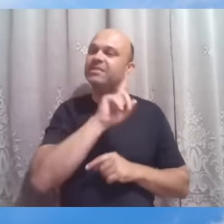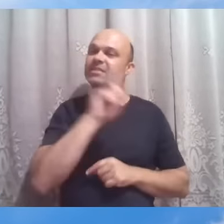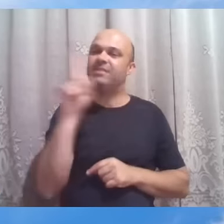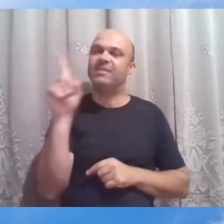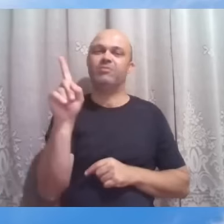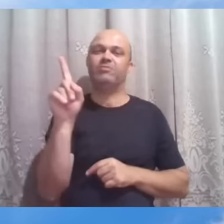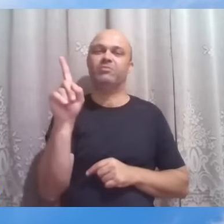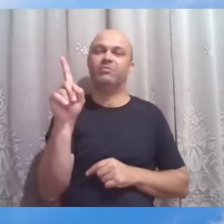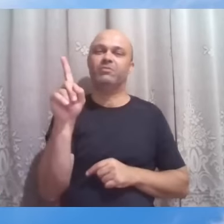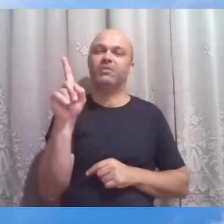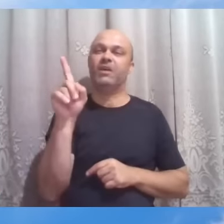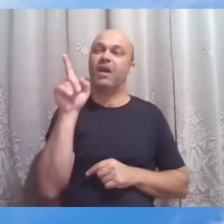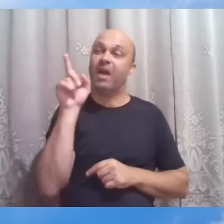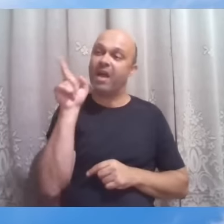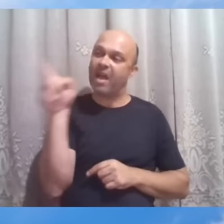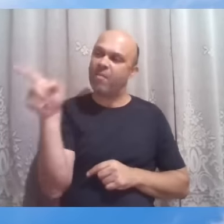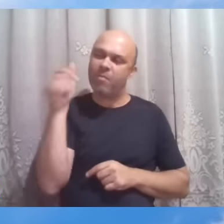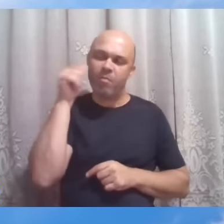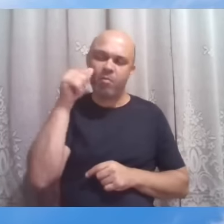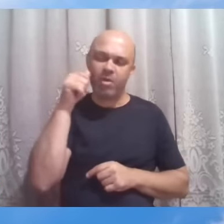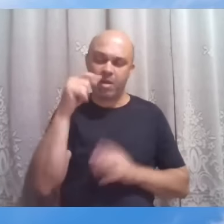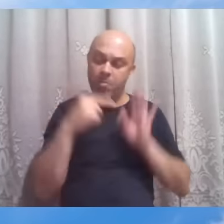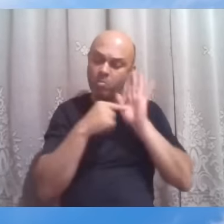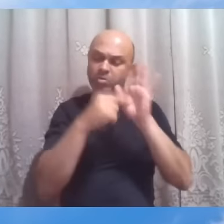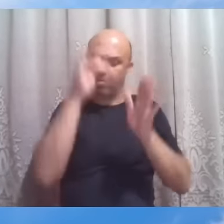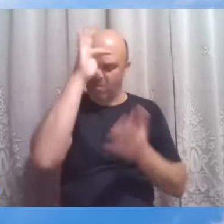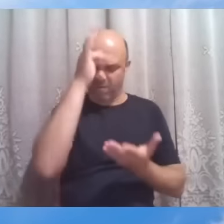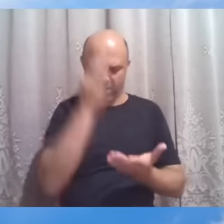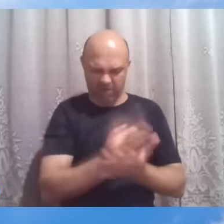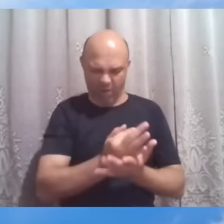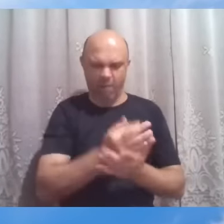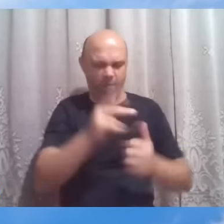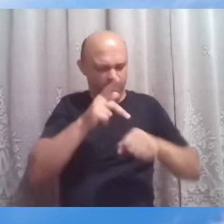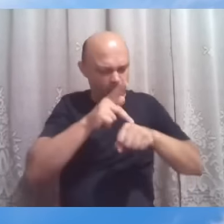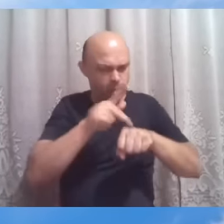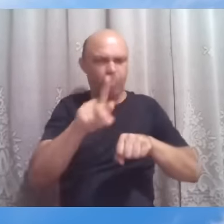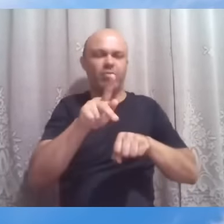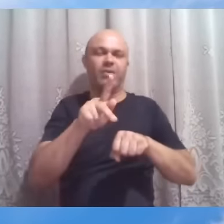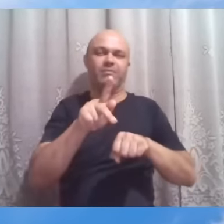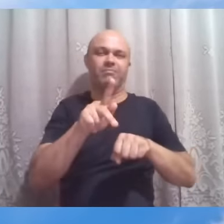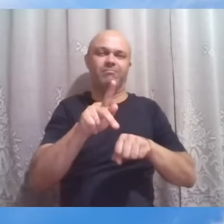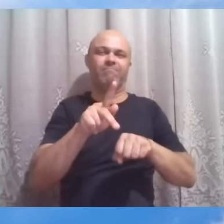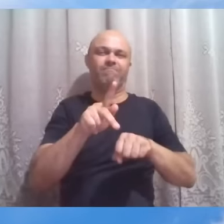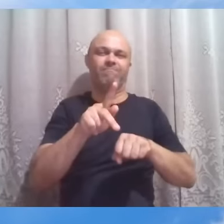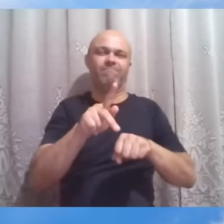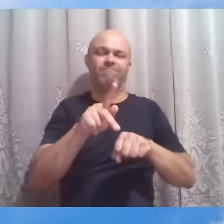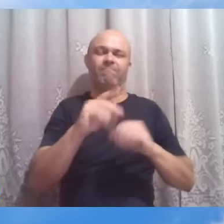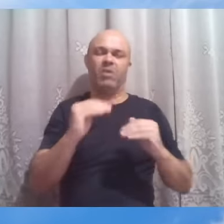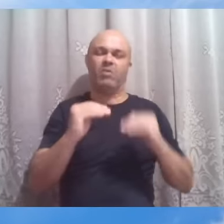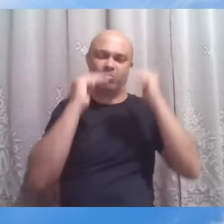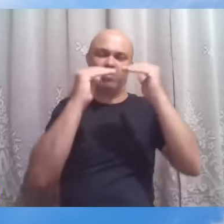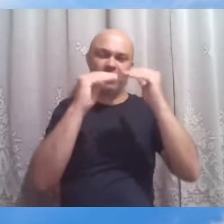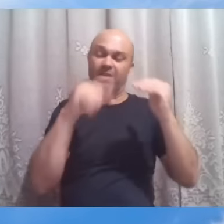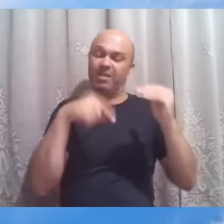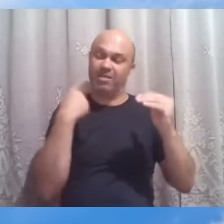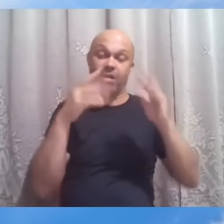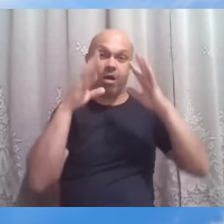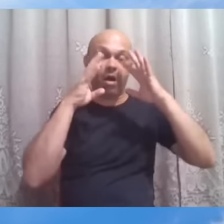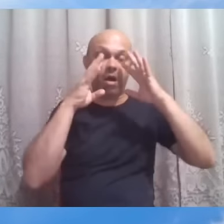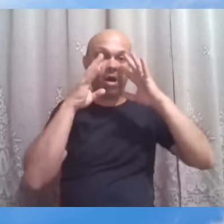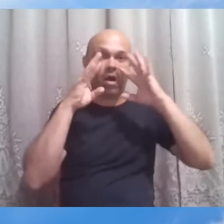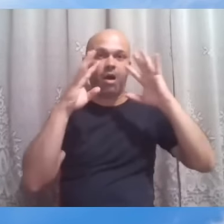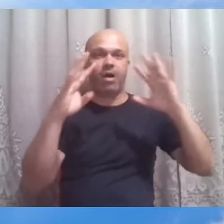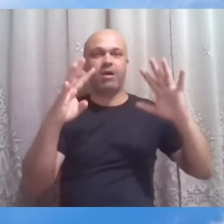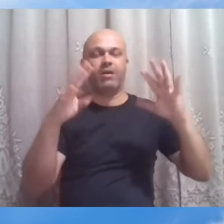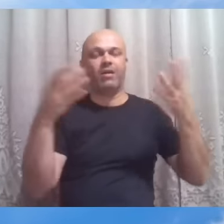ela expressou uma fé depurada uma fé sublime que nos encanta ainda hoje então é o que